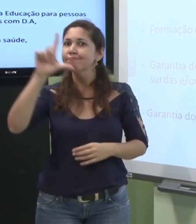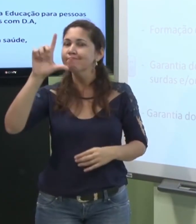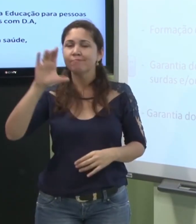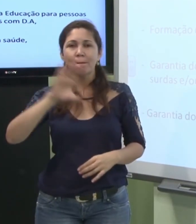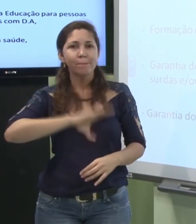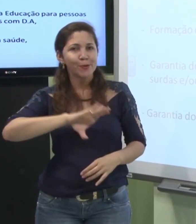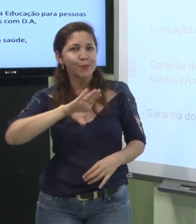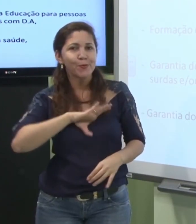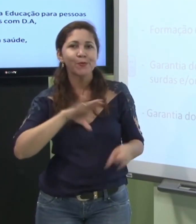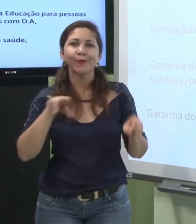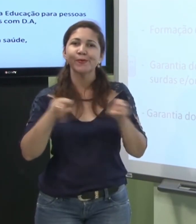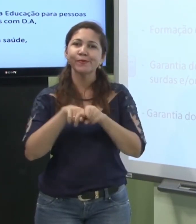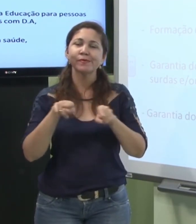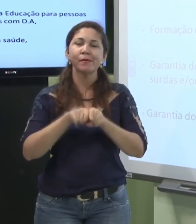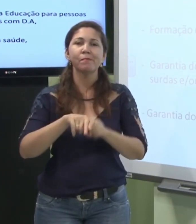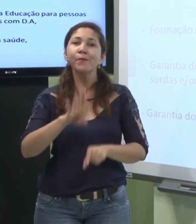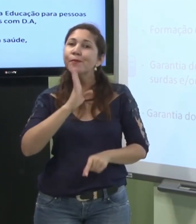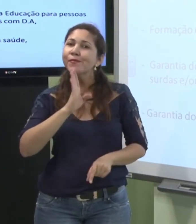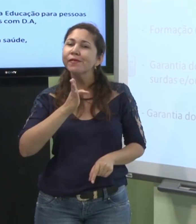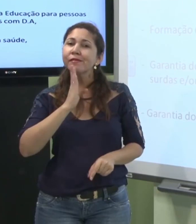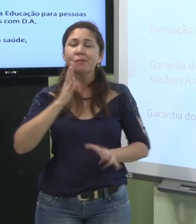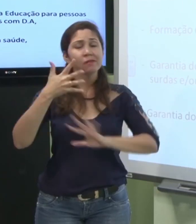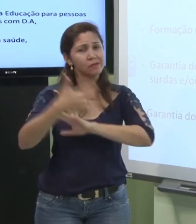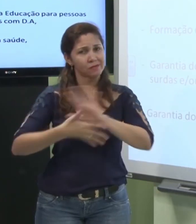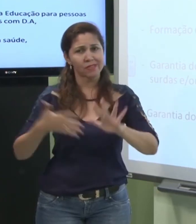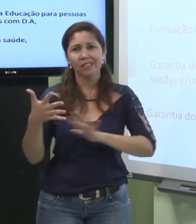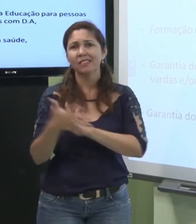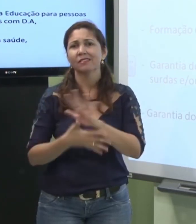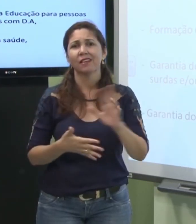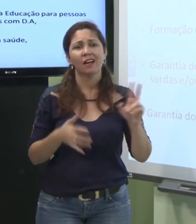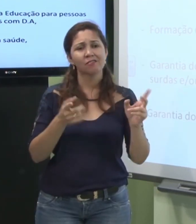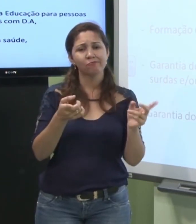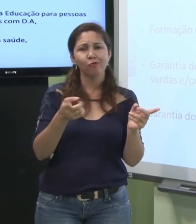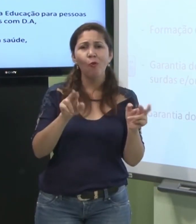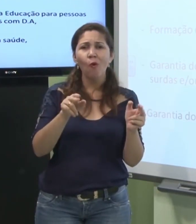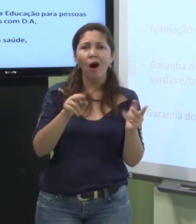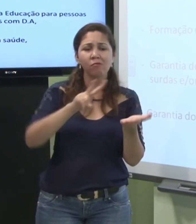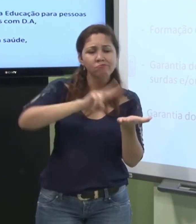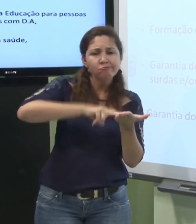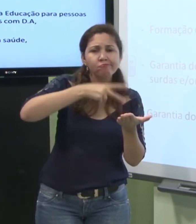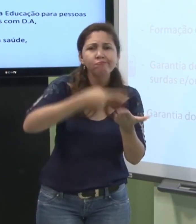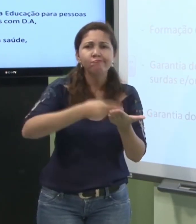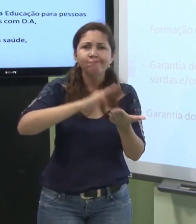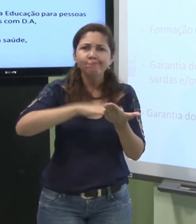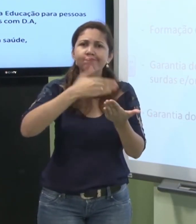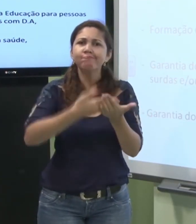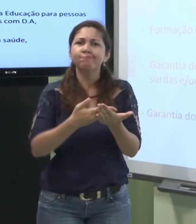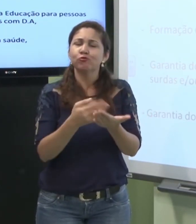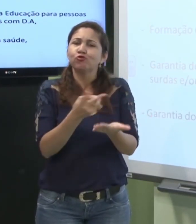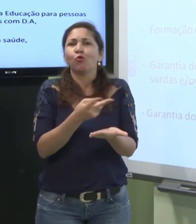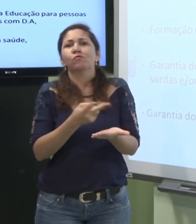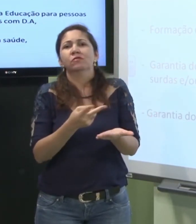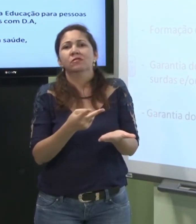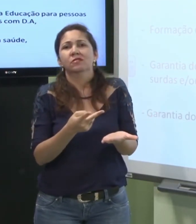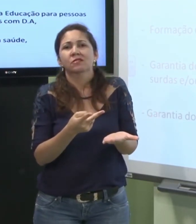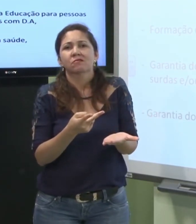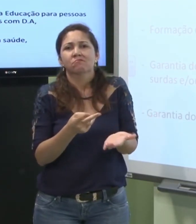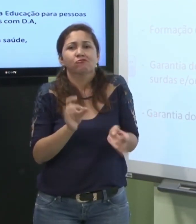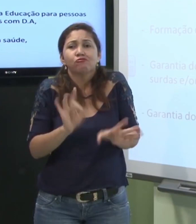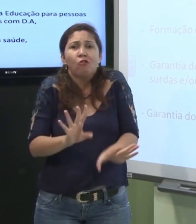português e a língua de sinais ele precisa saber traduzir interpretar ele